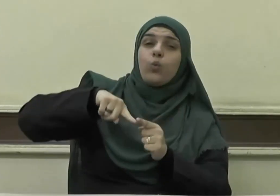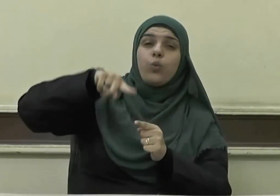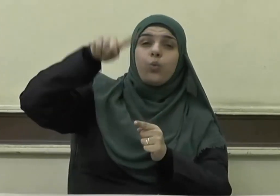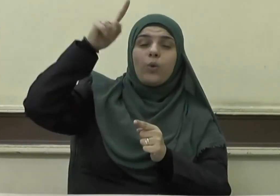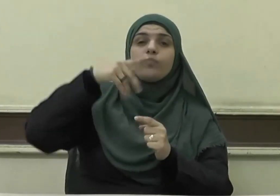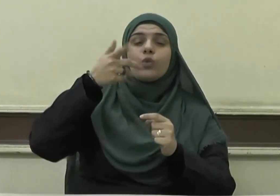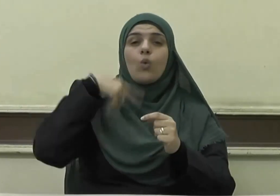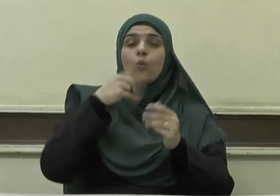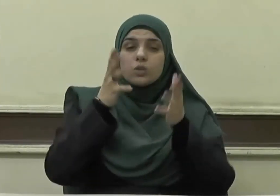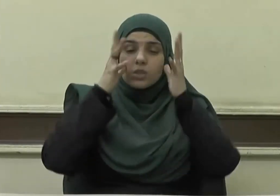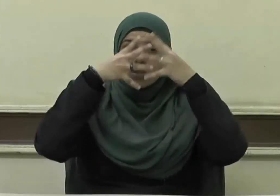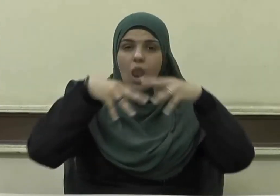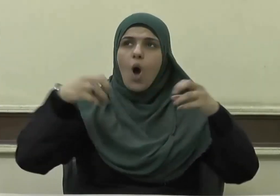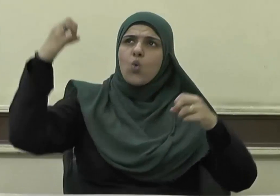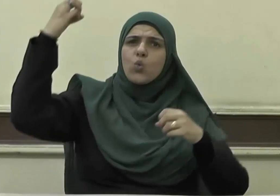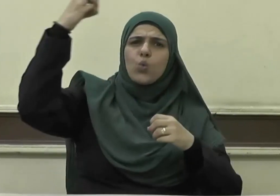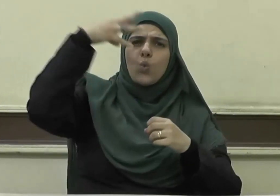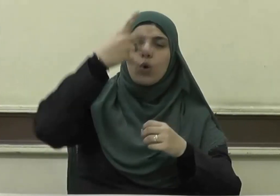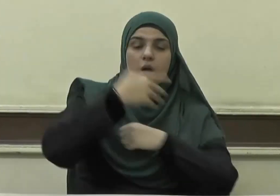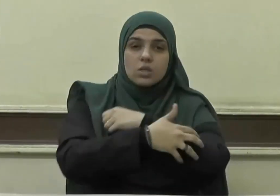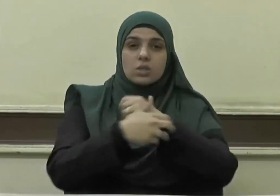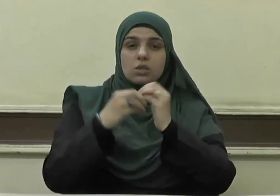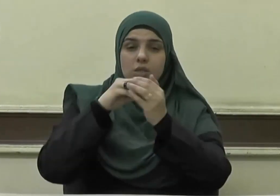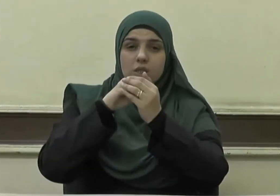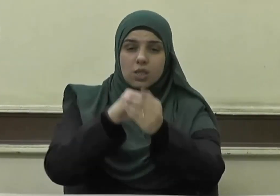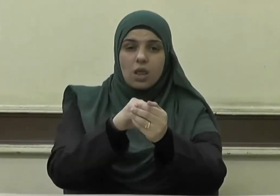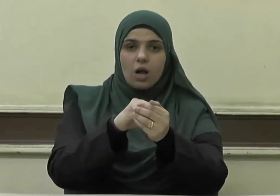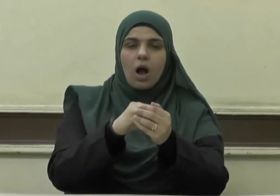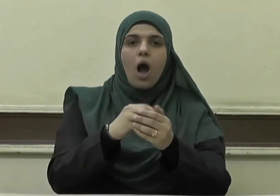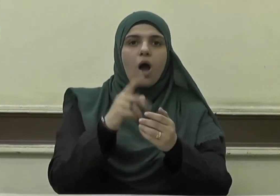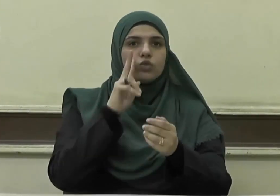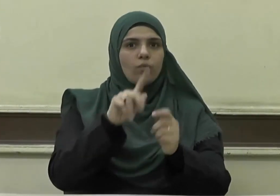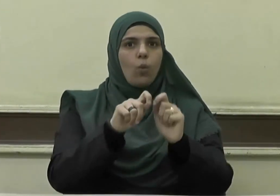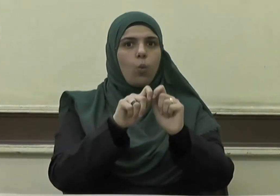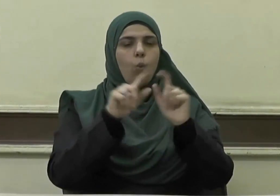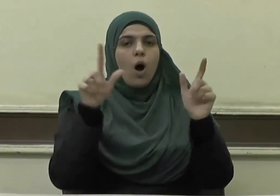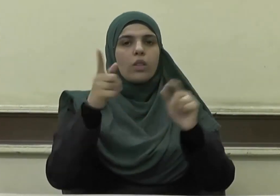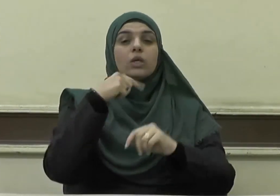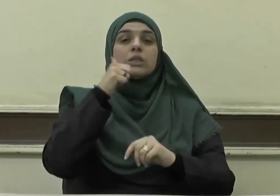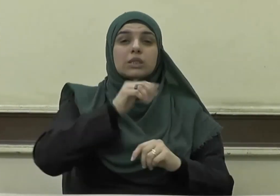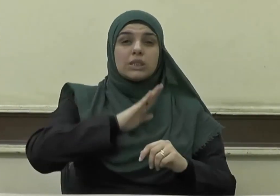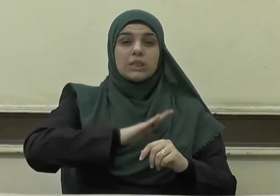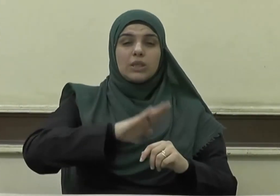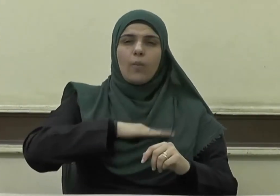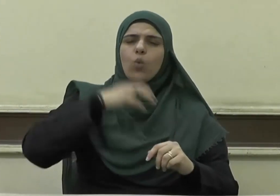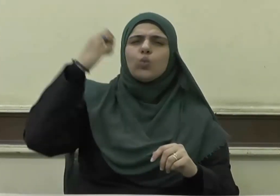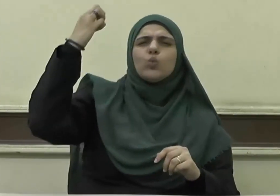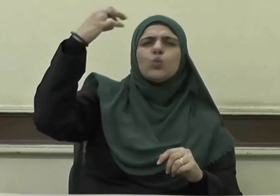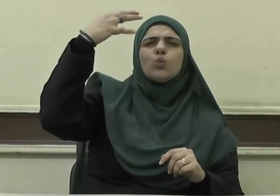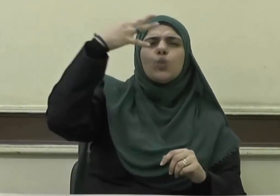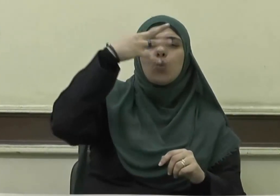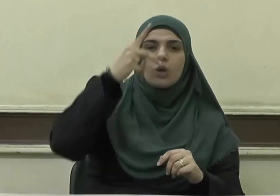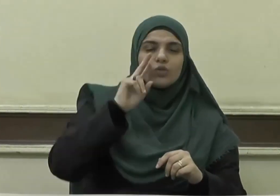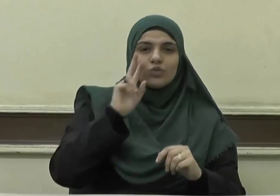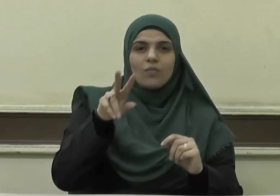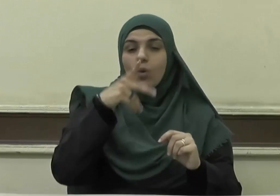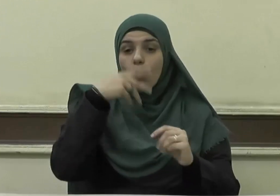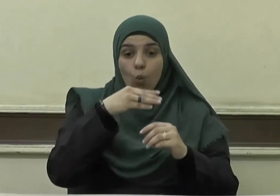نور والصدقة برهان والصبر ضياء والكرآن حجة